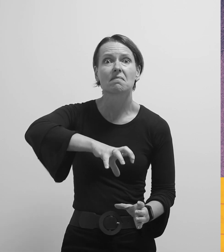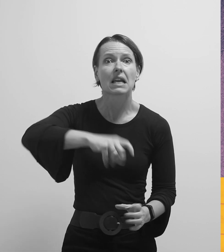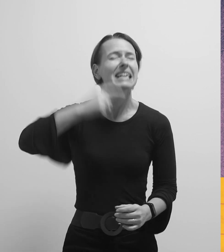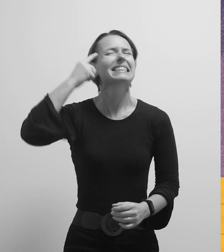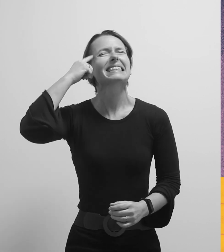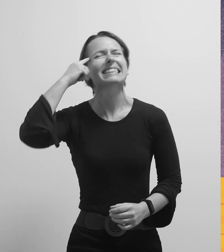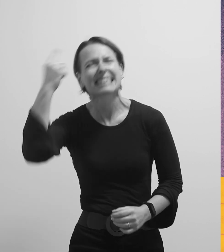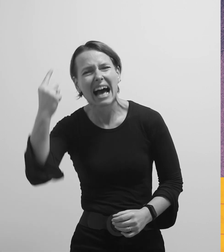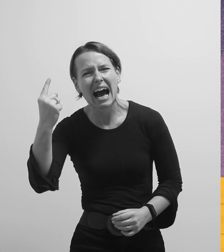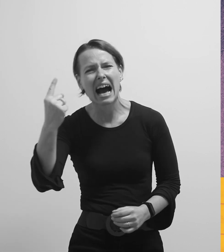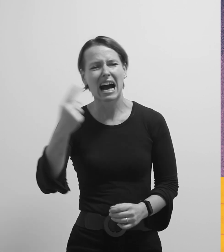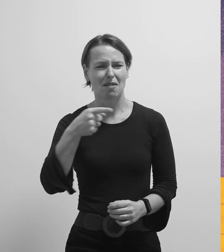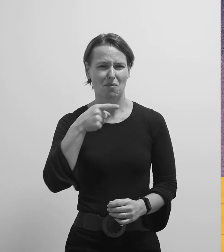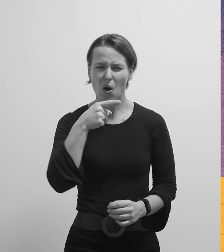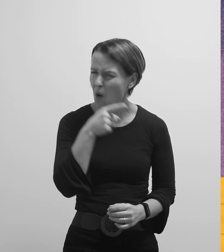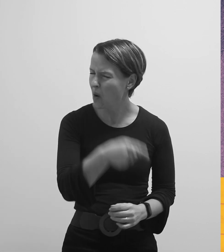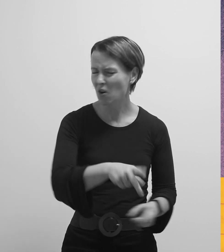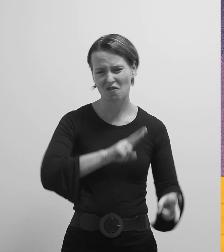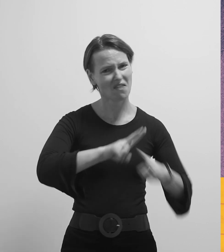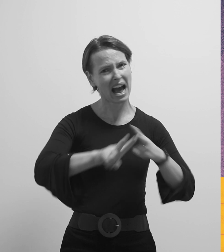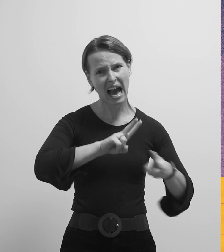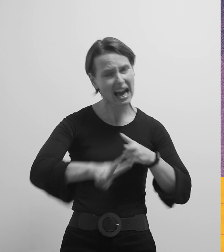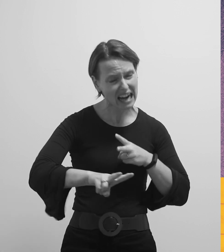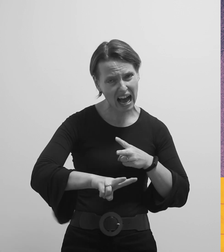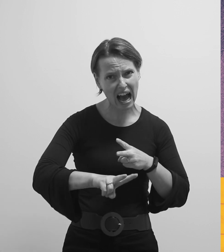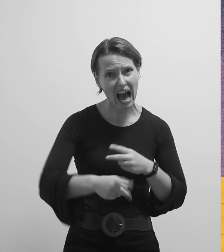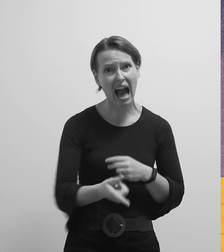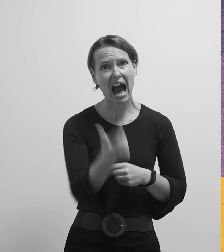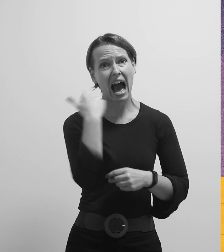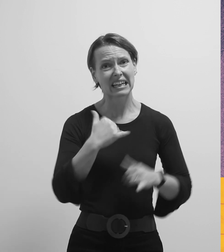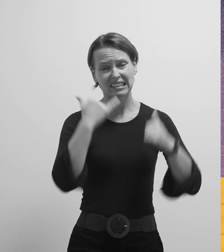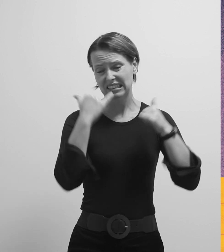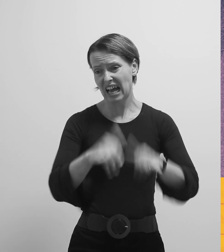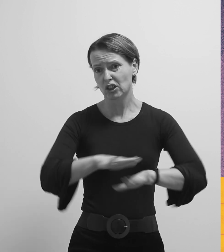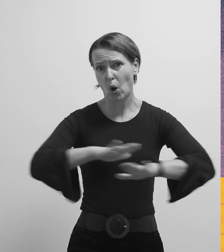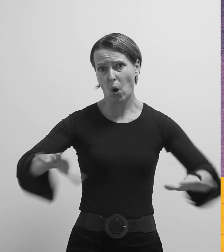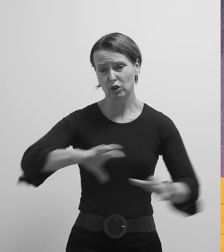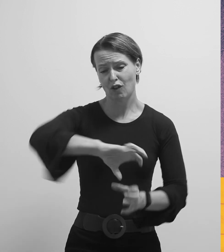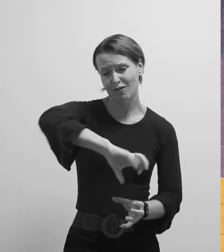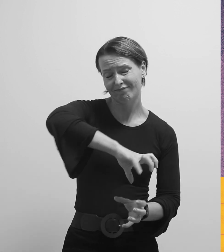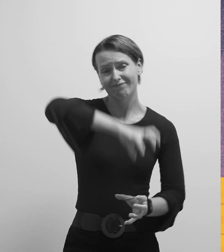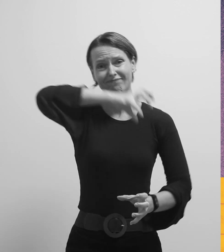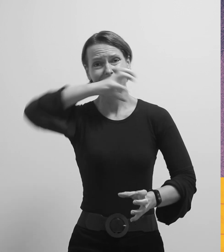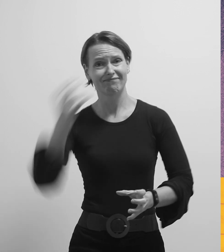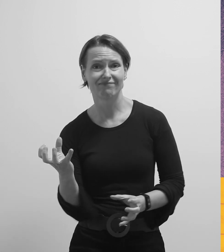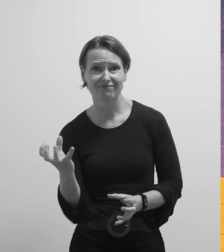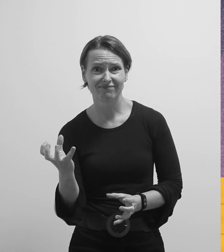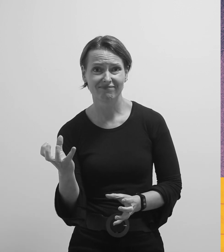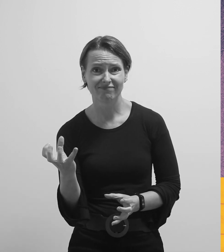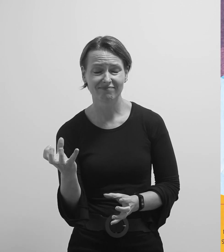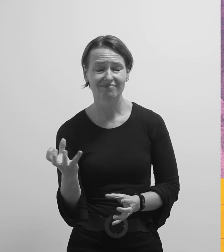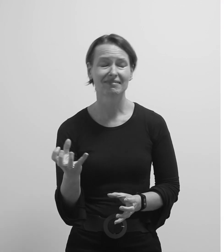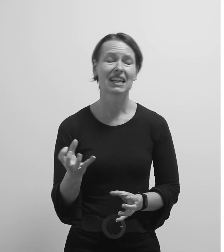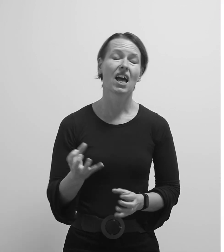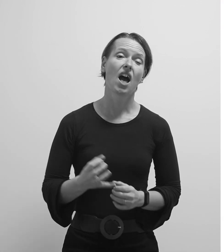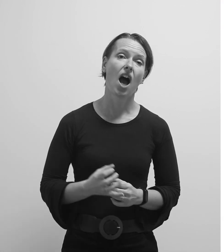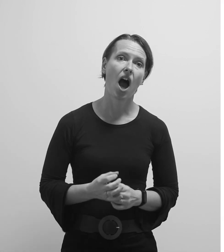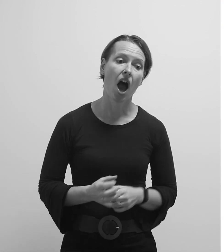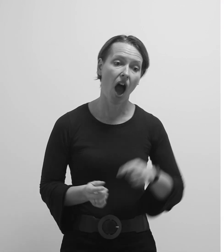Znao sam da je to sve samo varka. Ali sada je staklenka već otvorena.